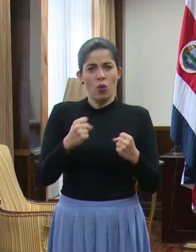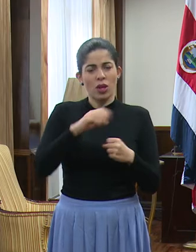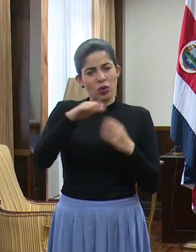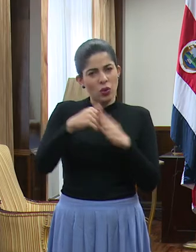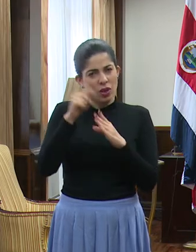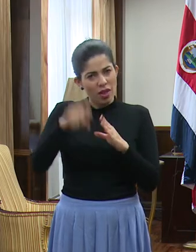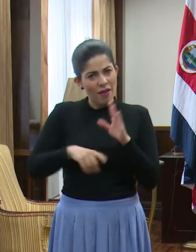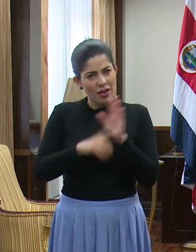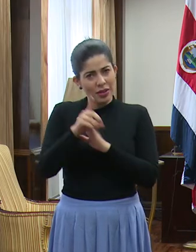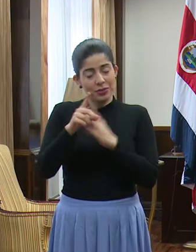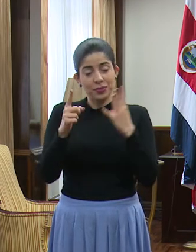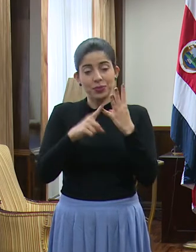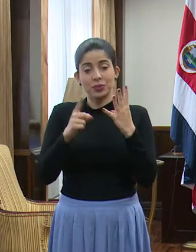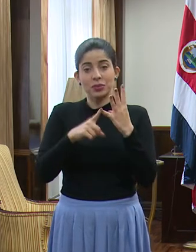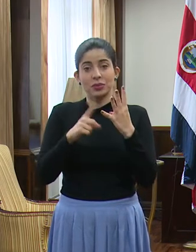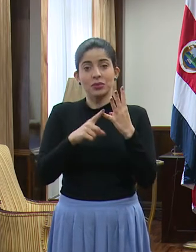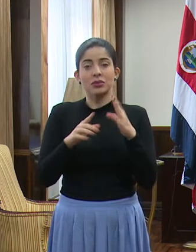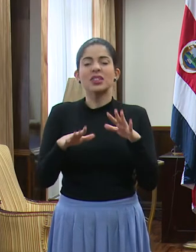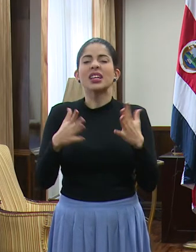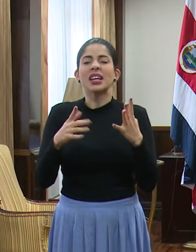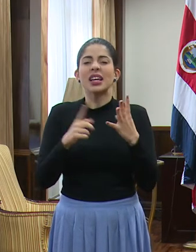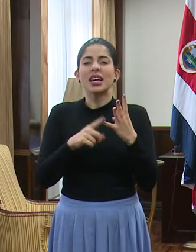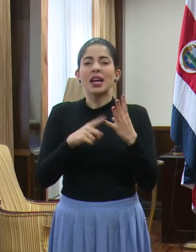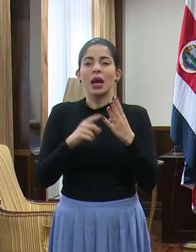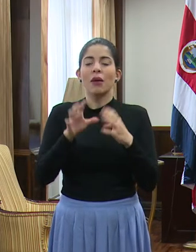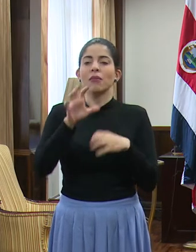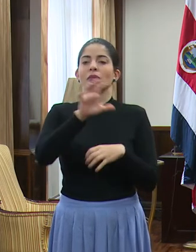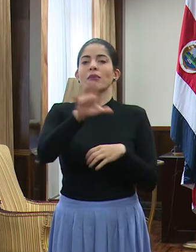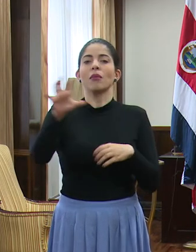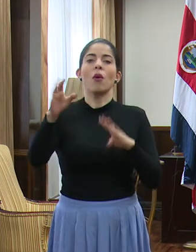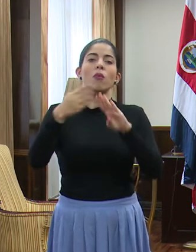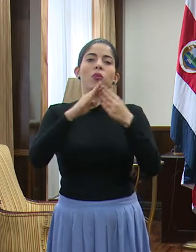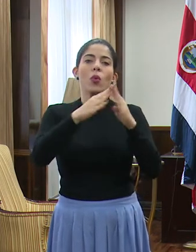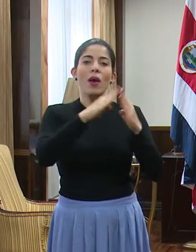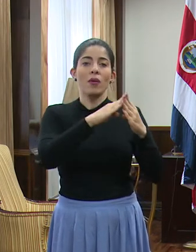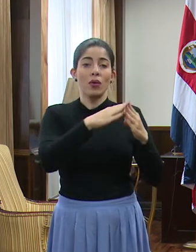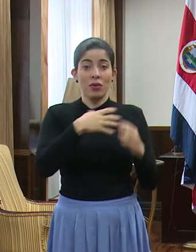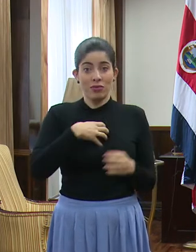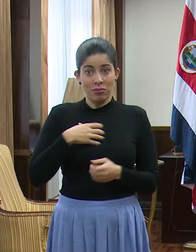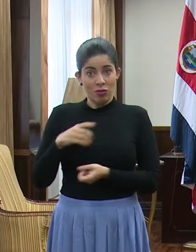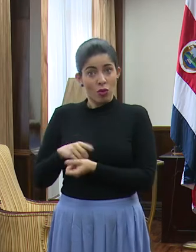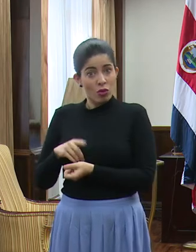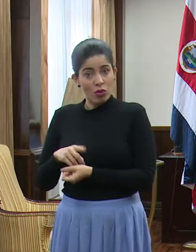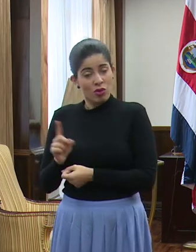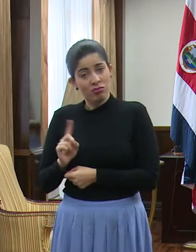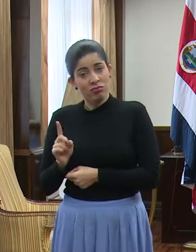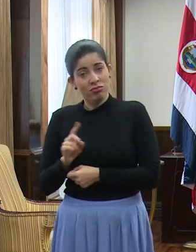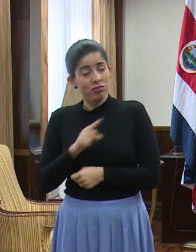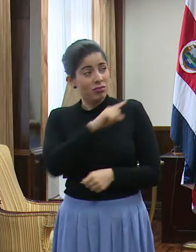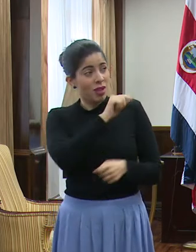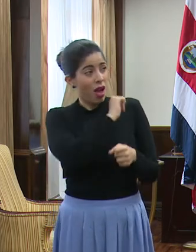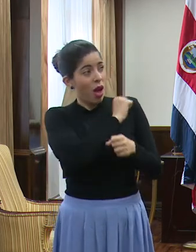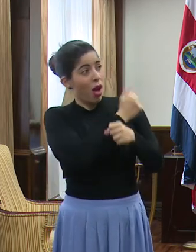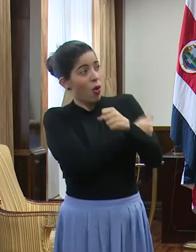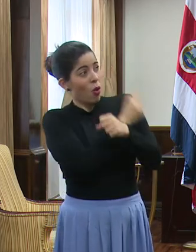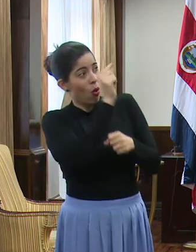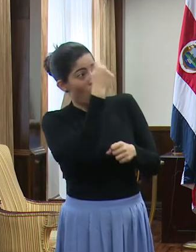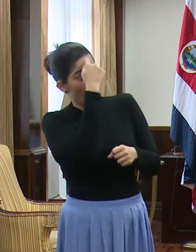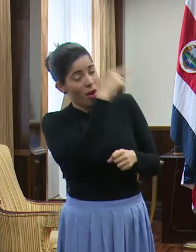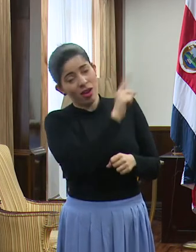desarrollar. Esta cuarta columna es la columna del pueblo. No es de los médicos, no es de las autoridades